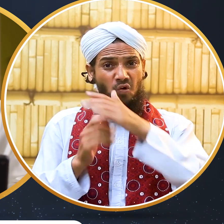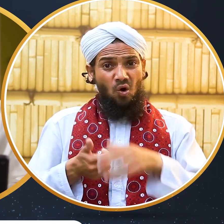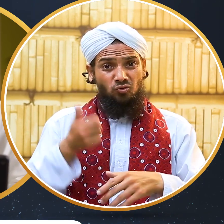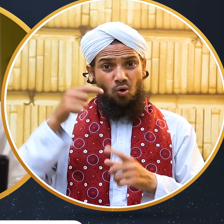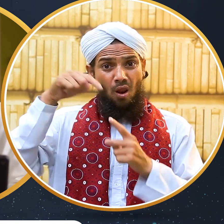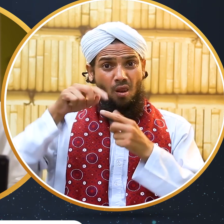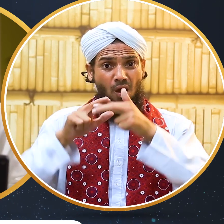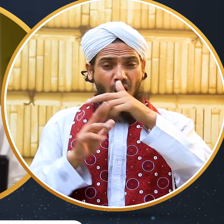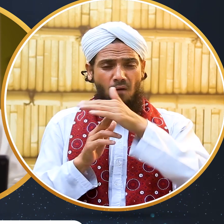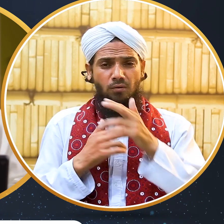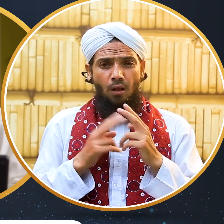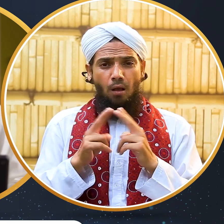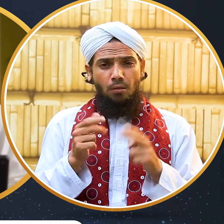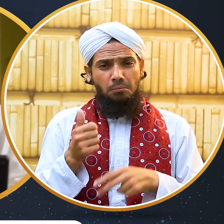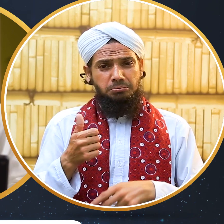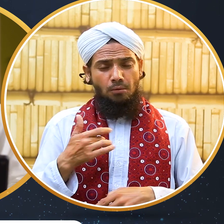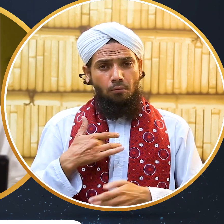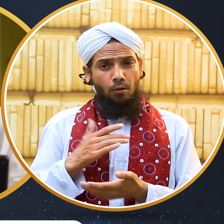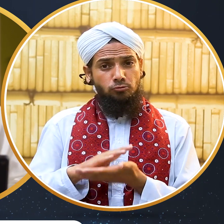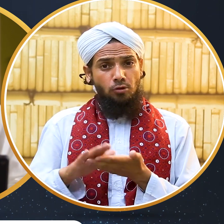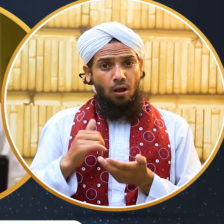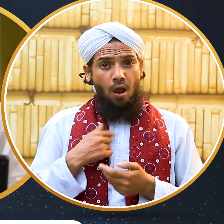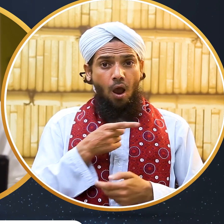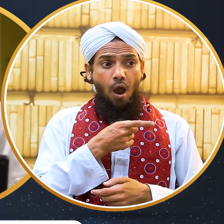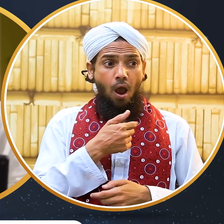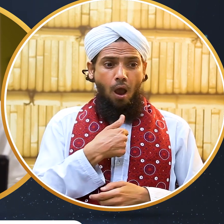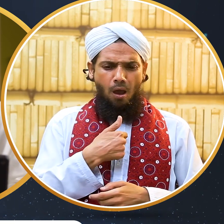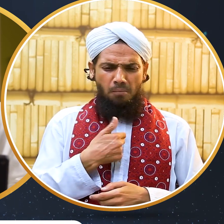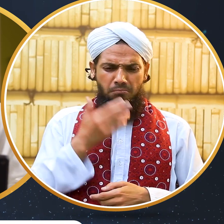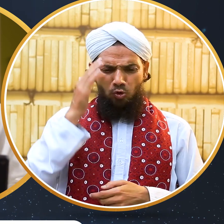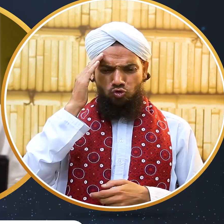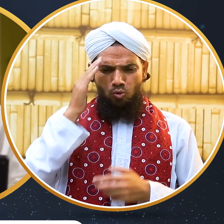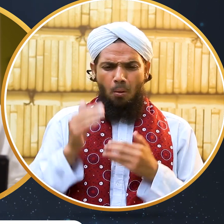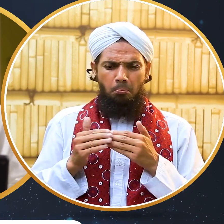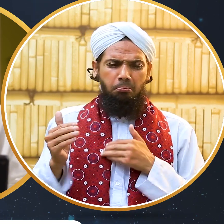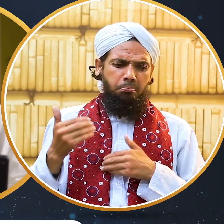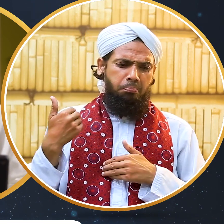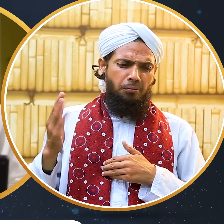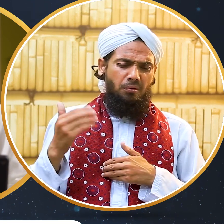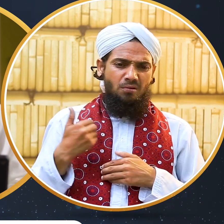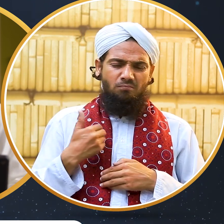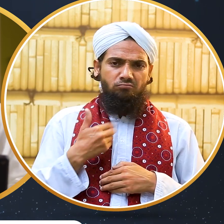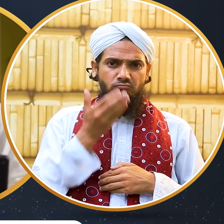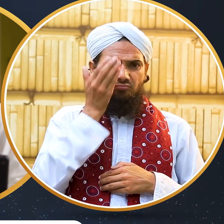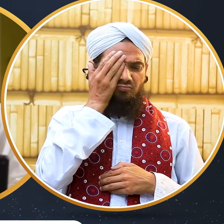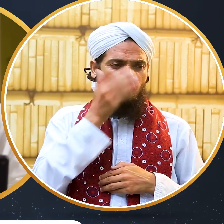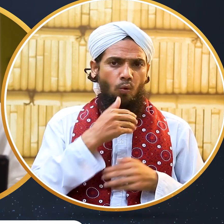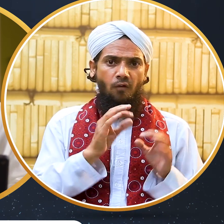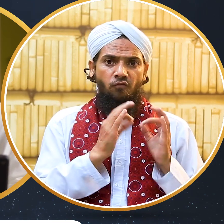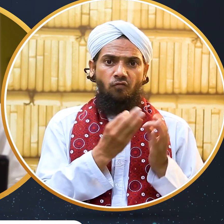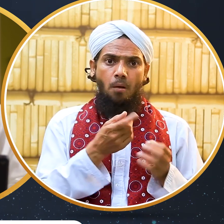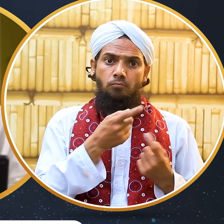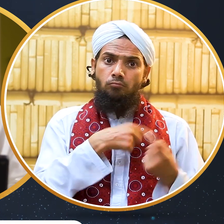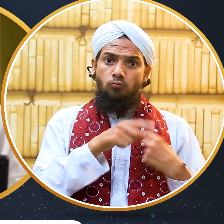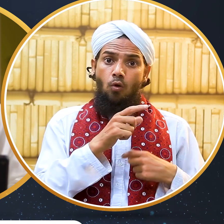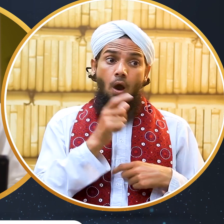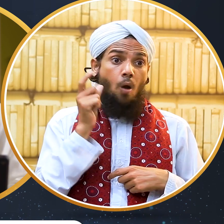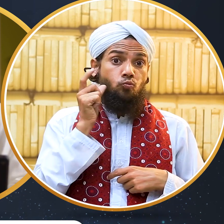بزرگ رہتے ہیں اور اتنے اچھی اخلاق ہیں اور ہم ہیں کہ اسلام سے دور رہ کر زندگی گزار رہے ہیں وہ یہودی کے خاندان والے اس